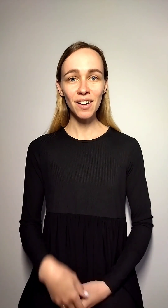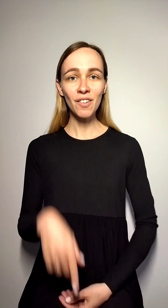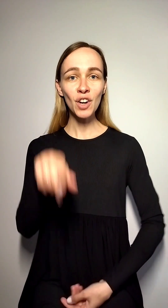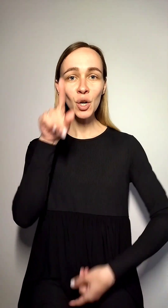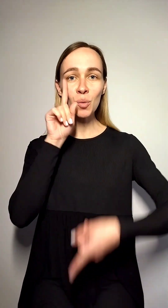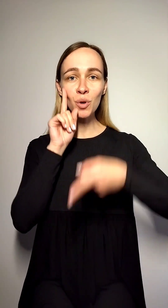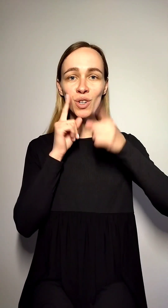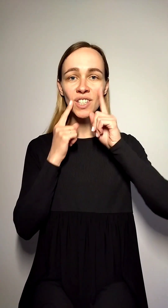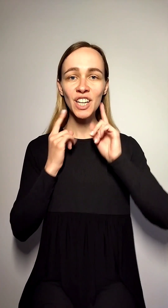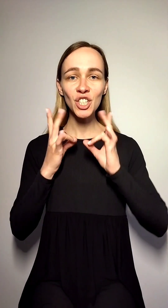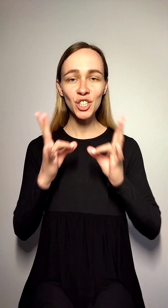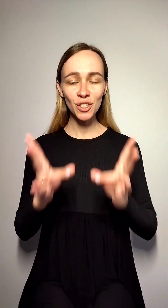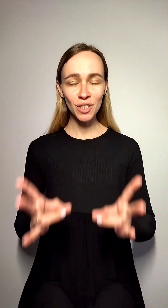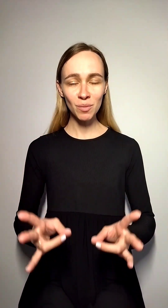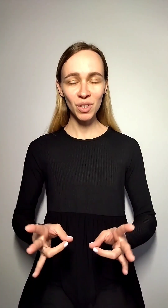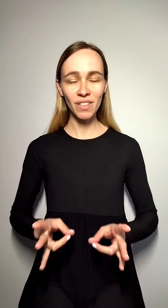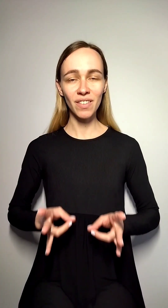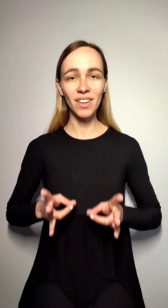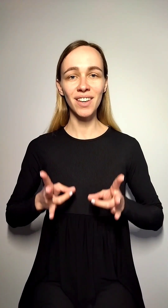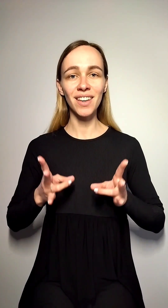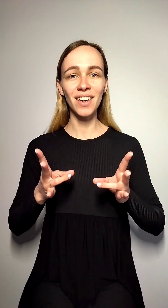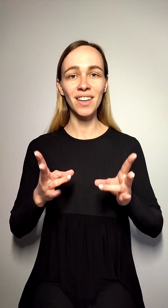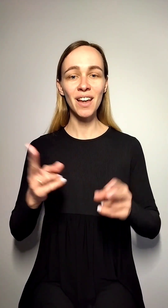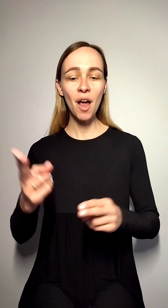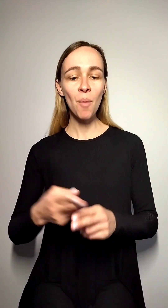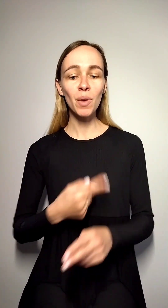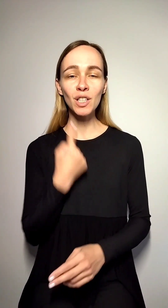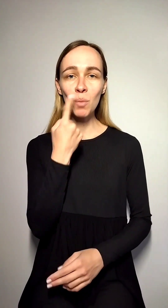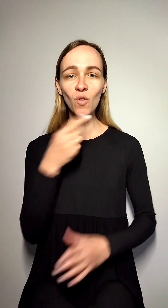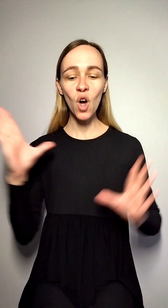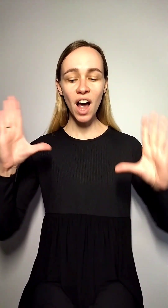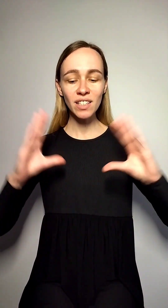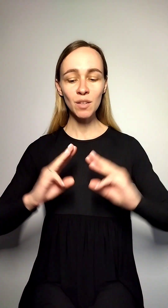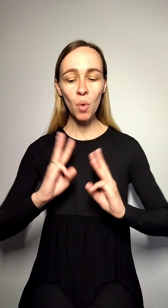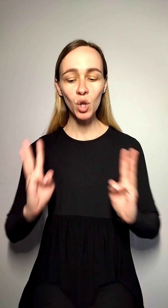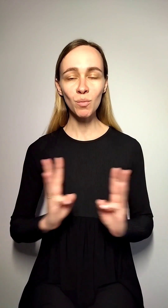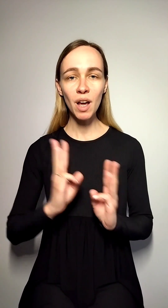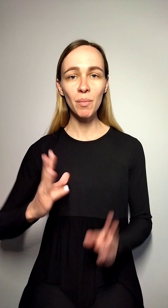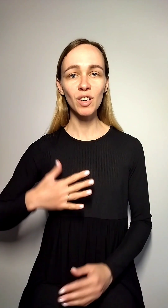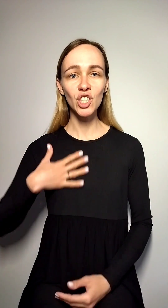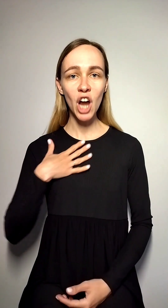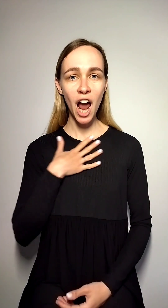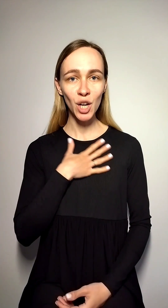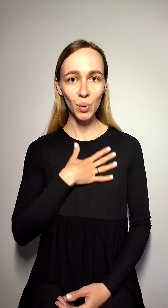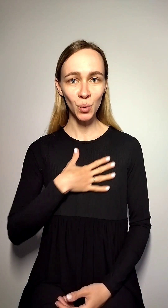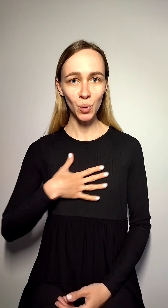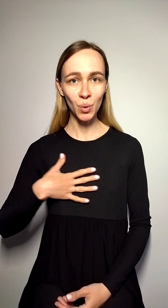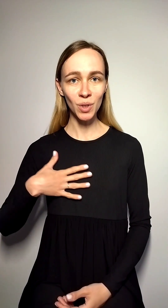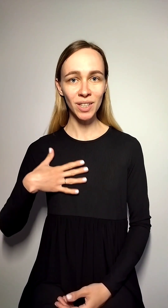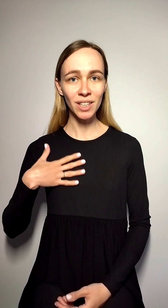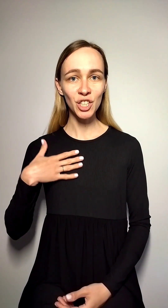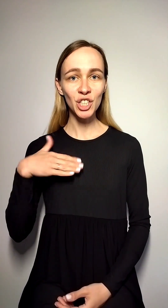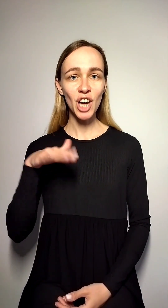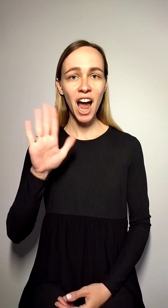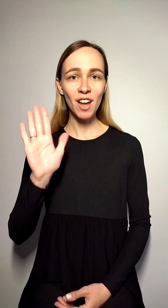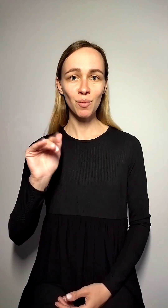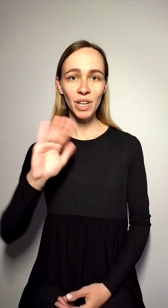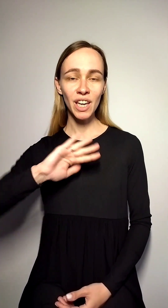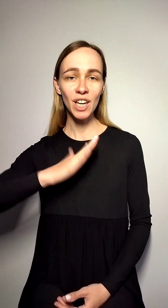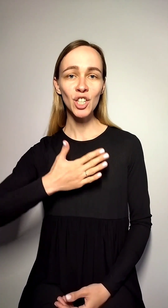Вихлюпується ніжність із-під війн' Безмолно газить полум'янь і чаю Прощай, мій